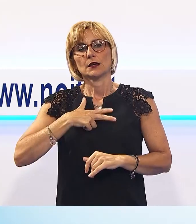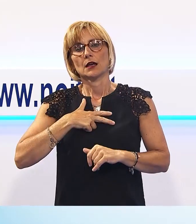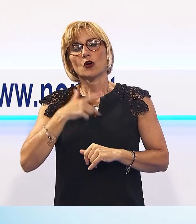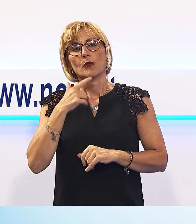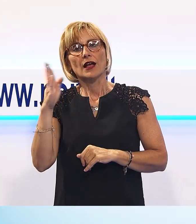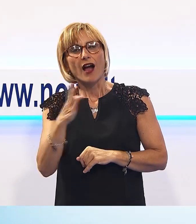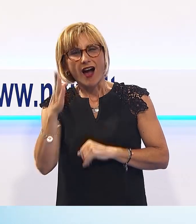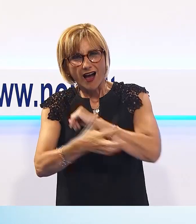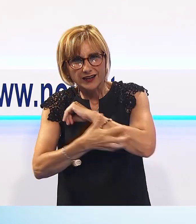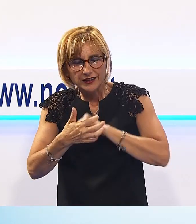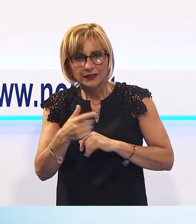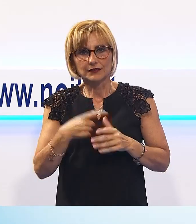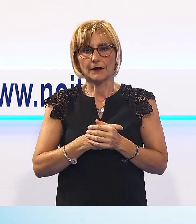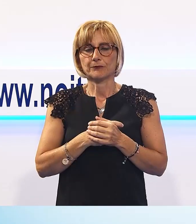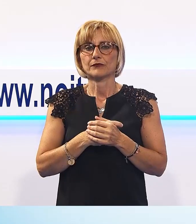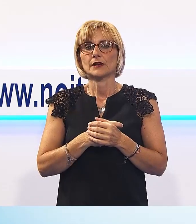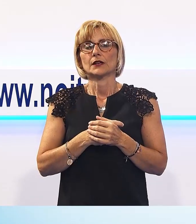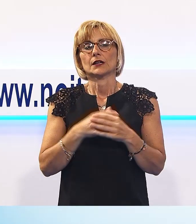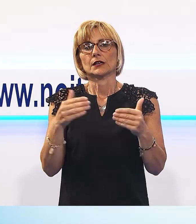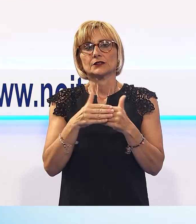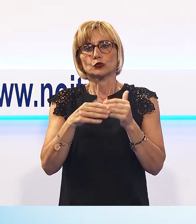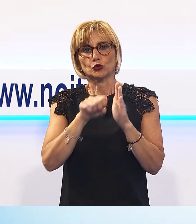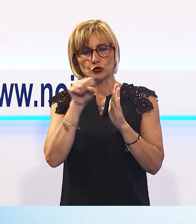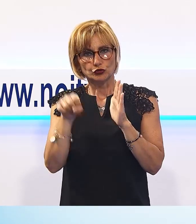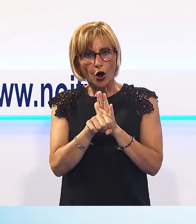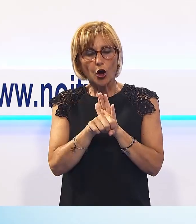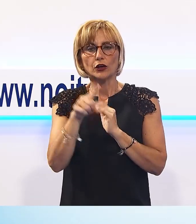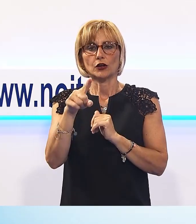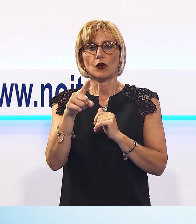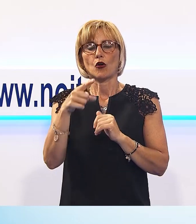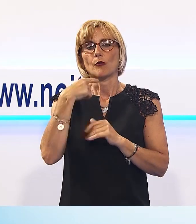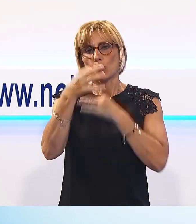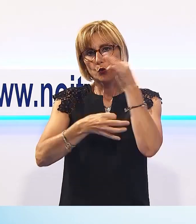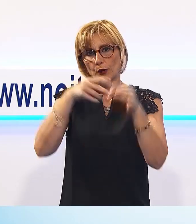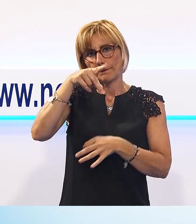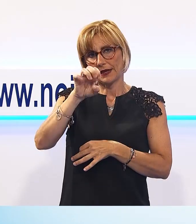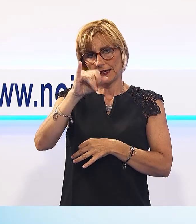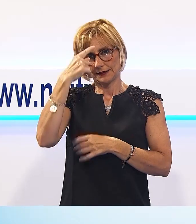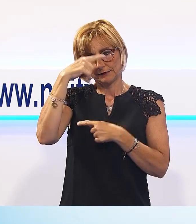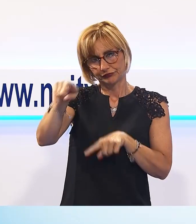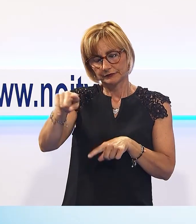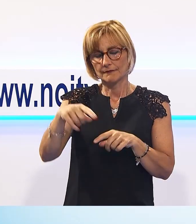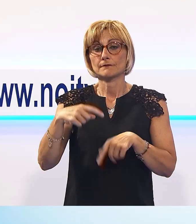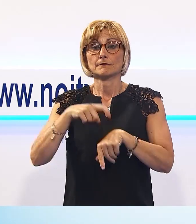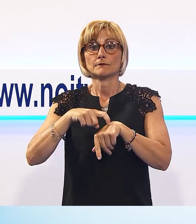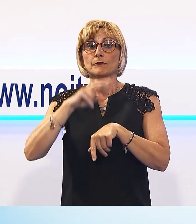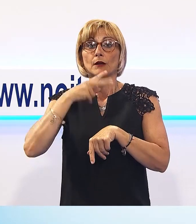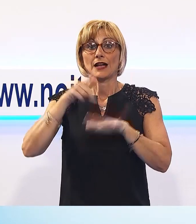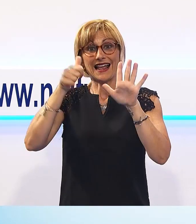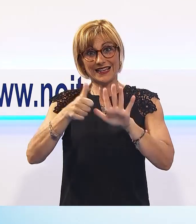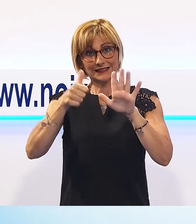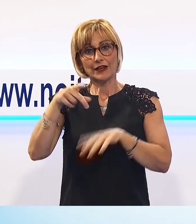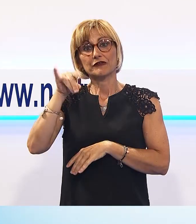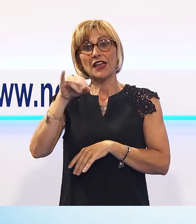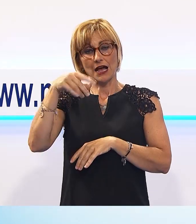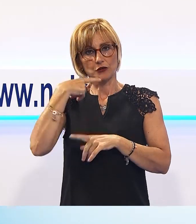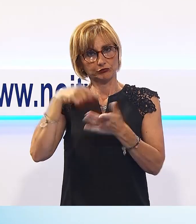Storico della Resistenza e dell'età contemporanea, a cura di Emmanuel Pesi. Alle 18, sempre a Fiano, è in programma una passeggiata sul